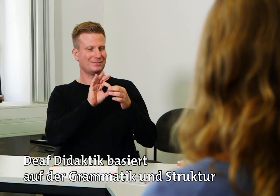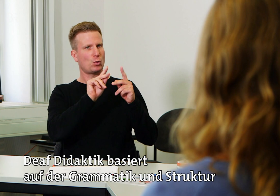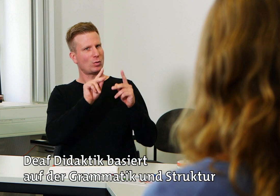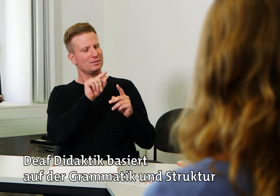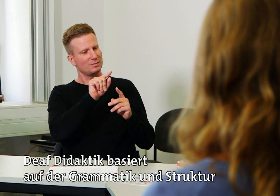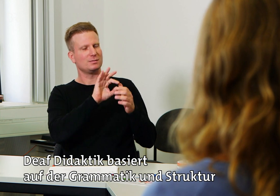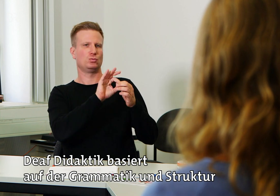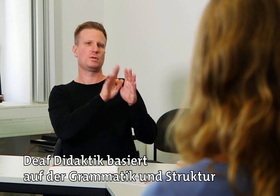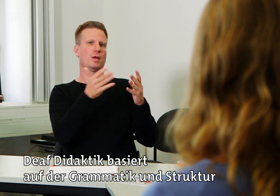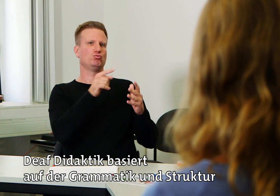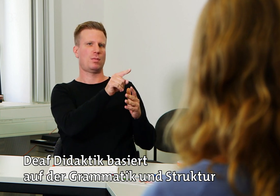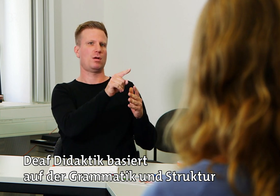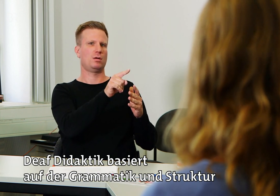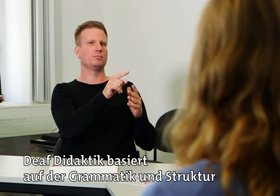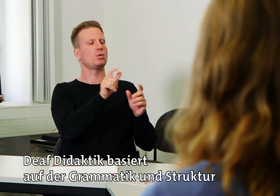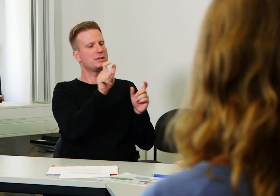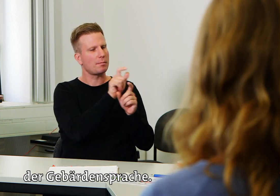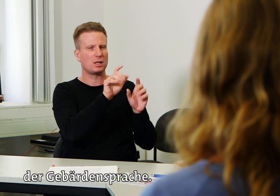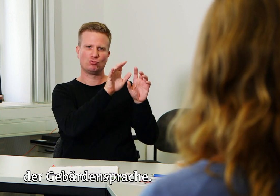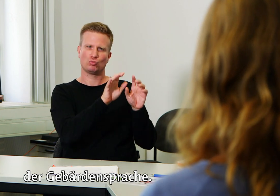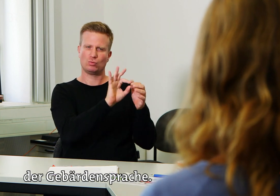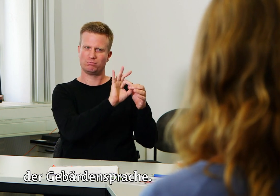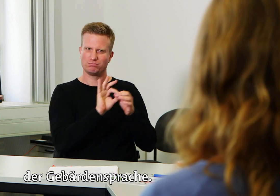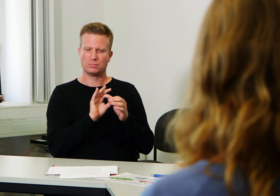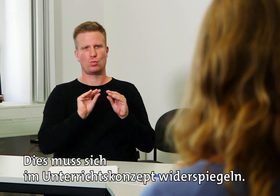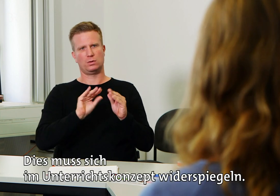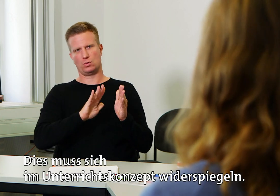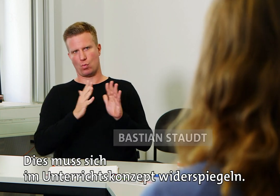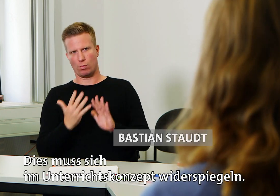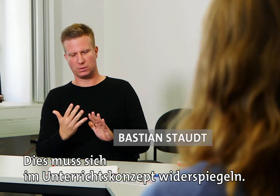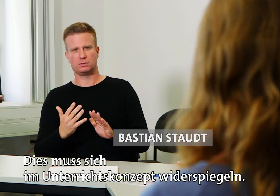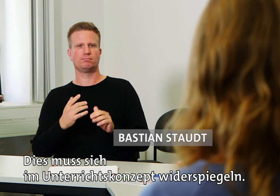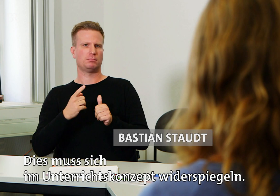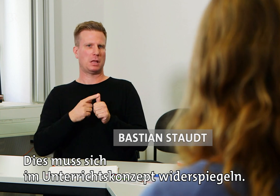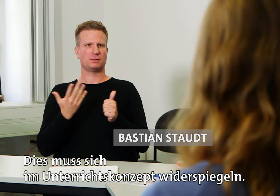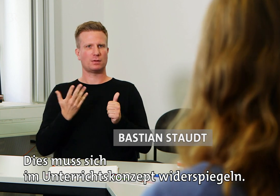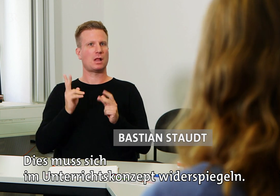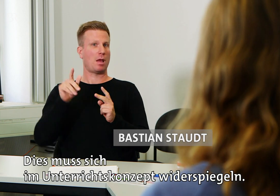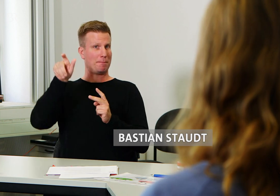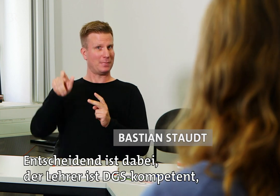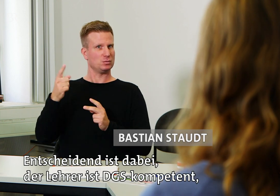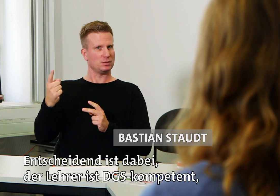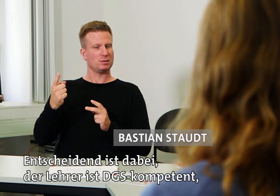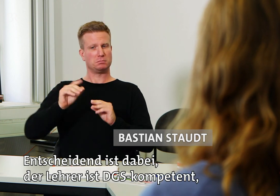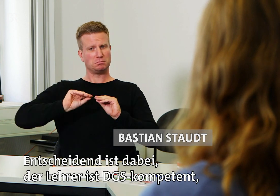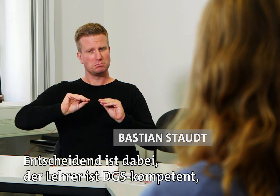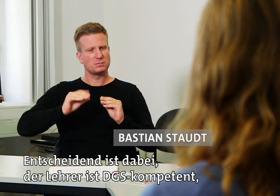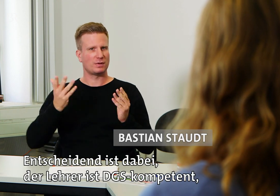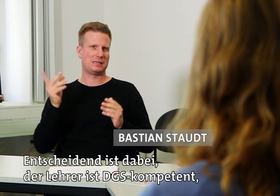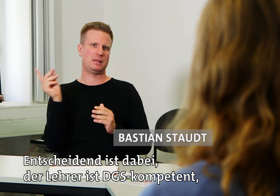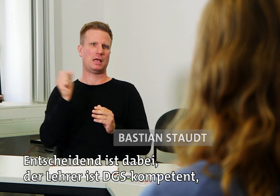Devdidaktik basiert auf der Grammatik und Struktur der Gebärdensprache. Dies muss sich im Unterrichtskonzept widerspiegeln. Entscheidend ist dabei, der Lehrer ist